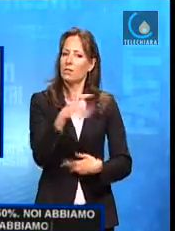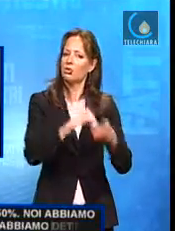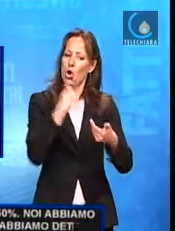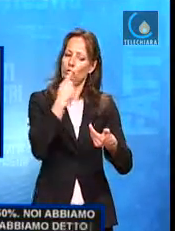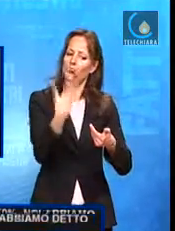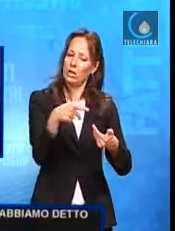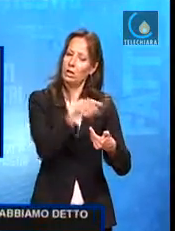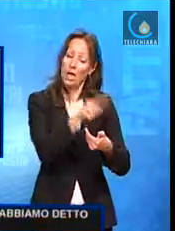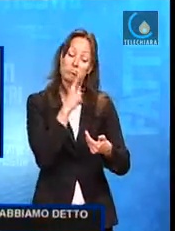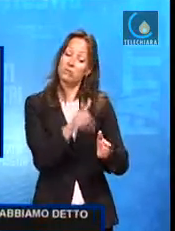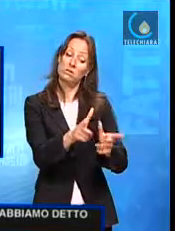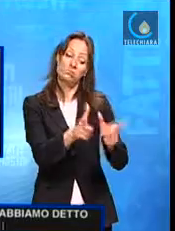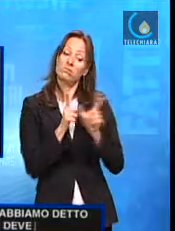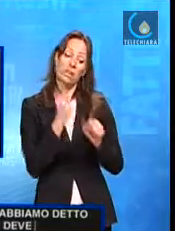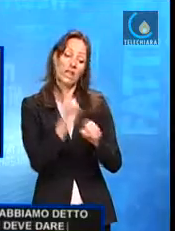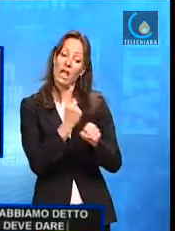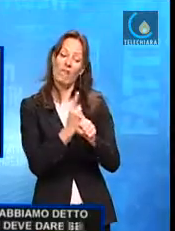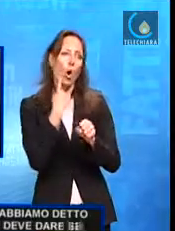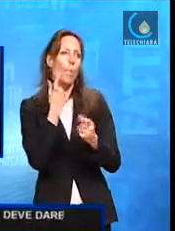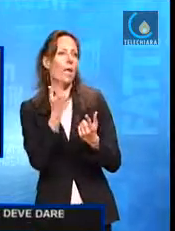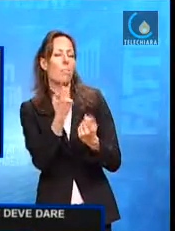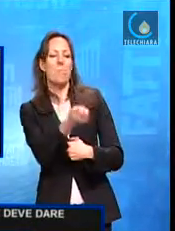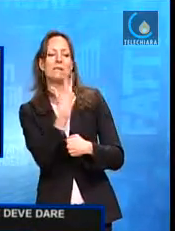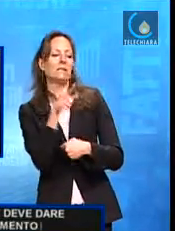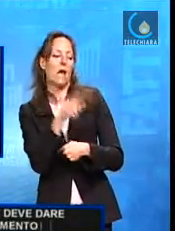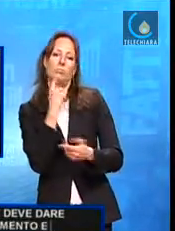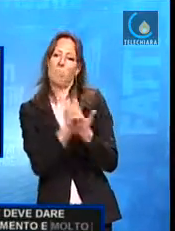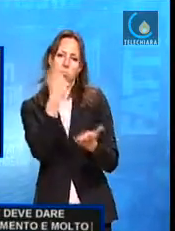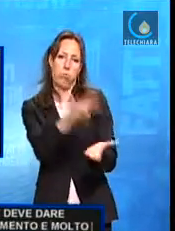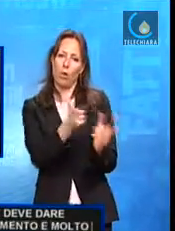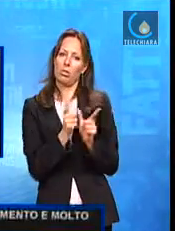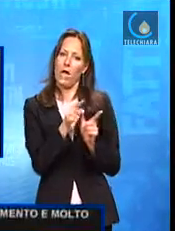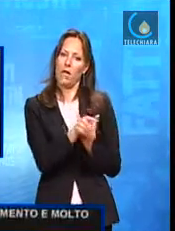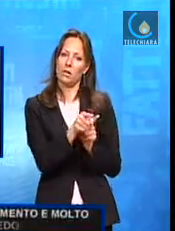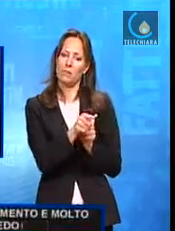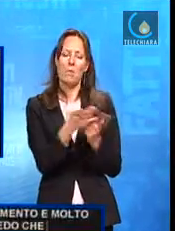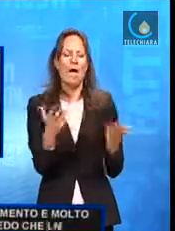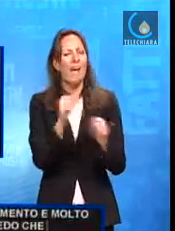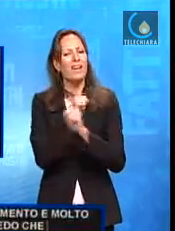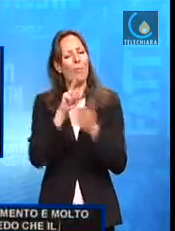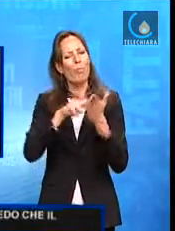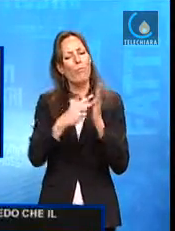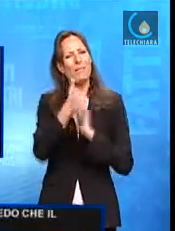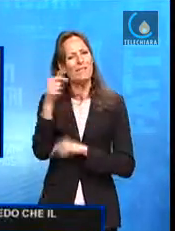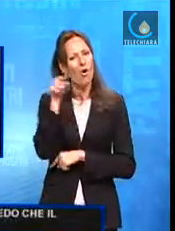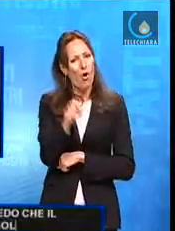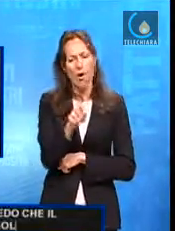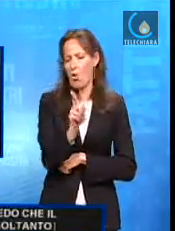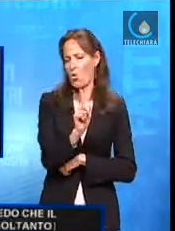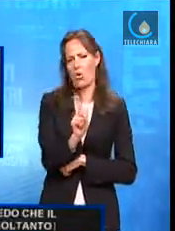rapidamente di miglioramento. Io però credo che il problema non sia soltanto questo. Io credo che si sia